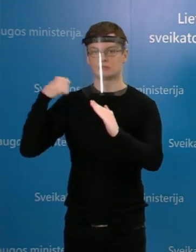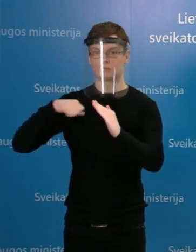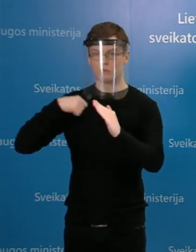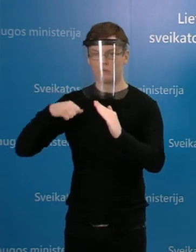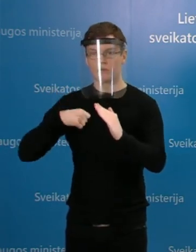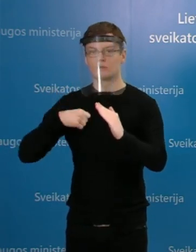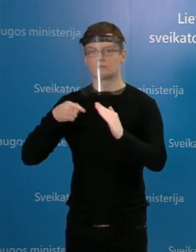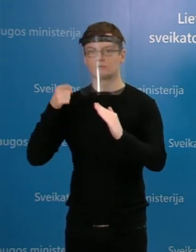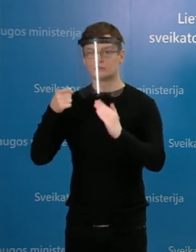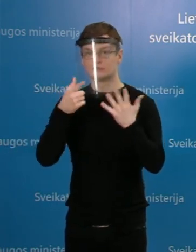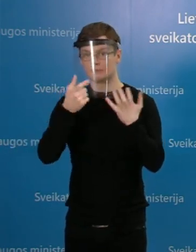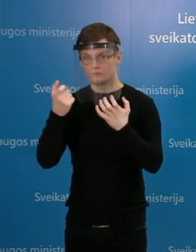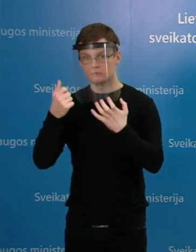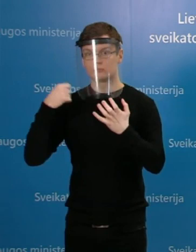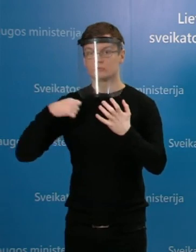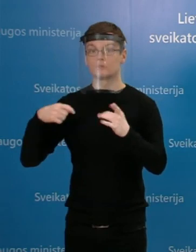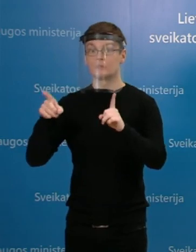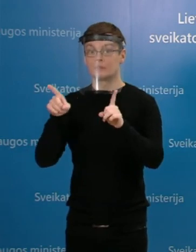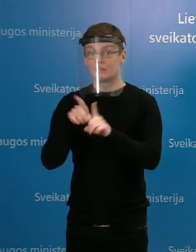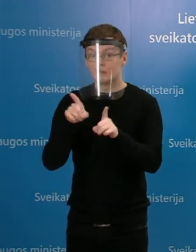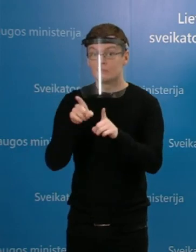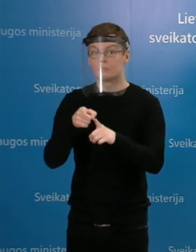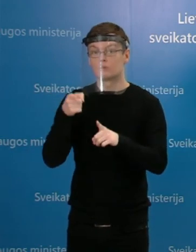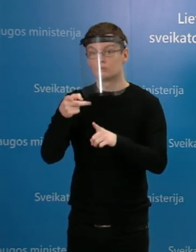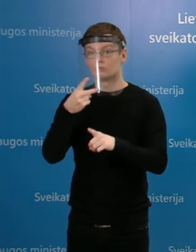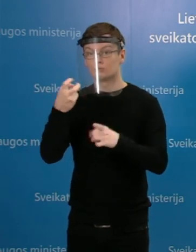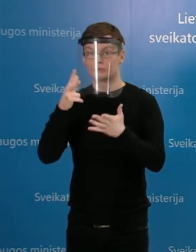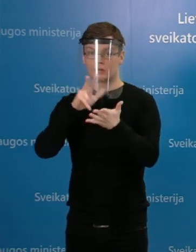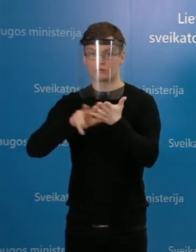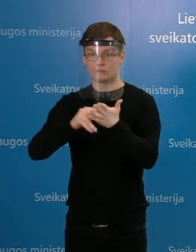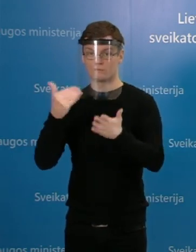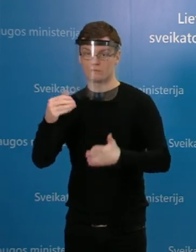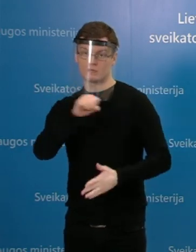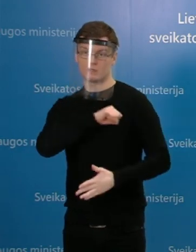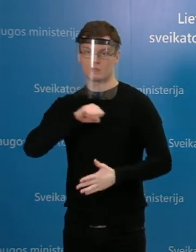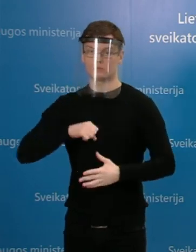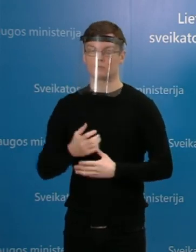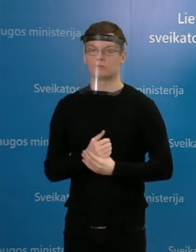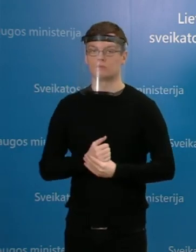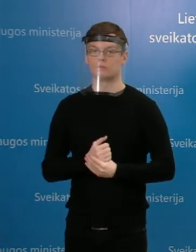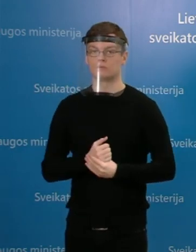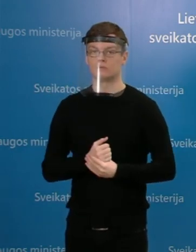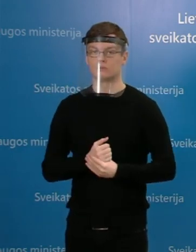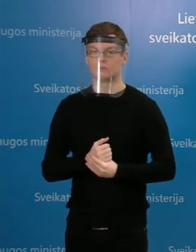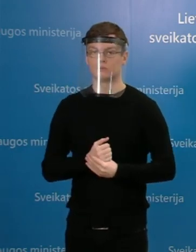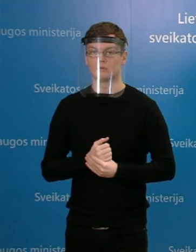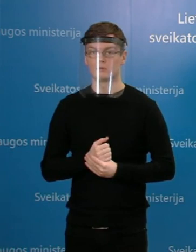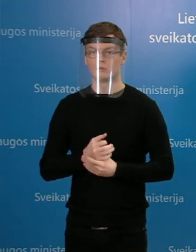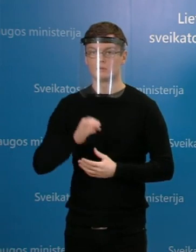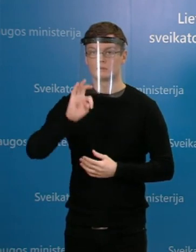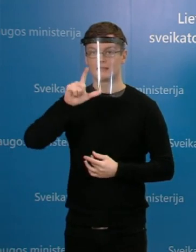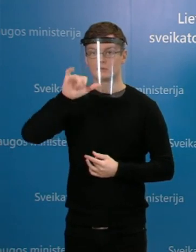veikatos priežiros specialistų 280. Stacionaria gydo gydomi yra 92 asmenys.